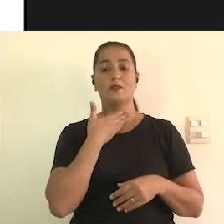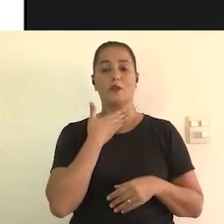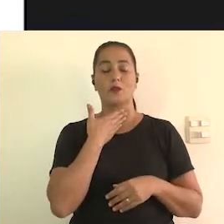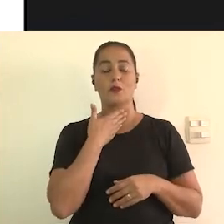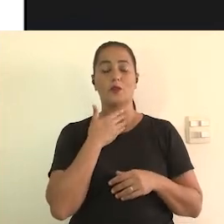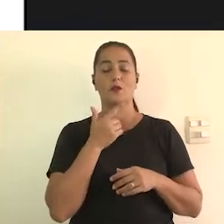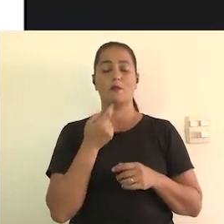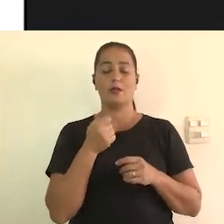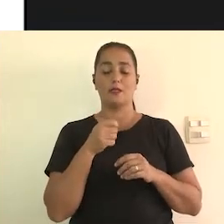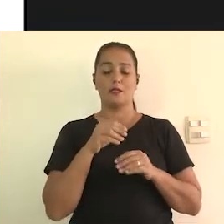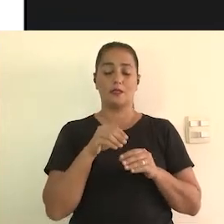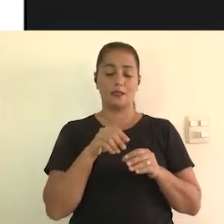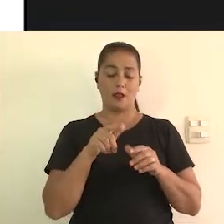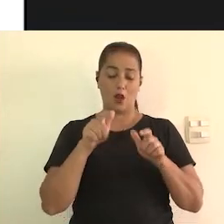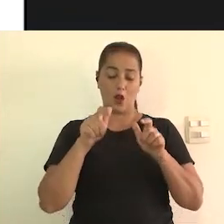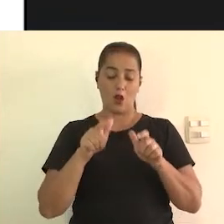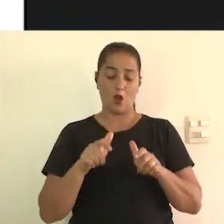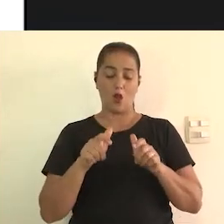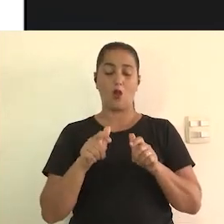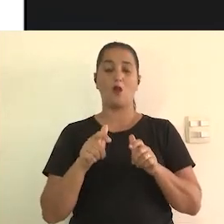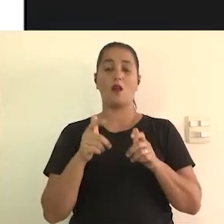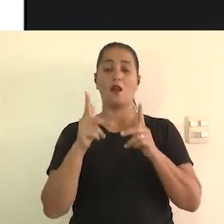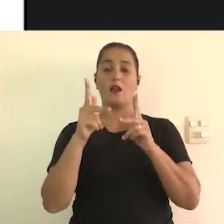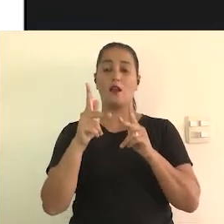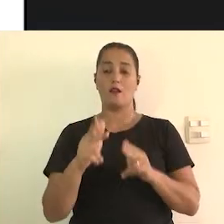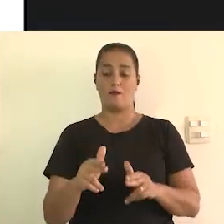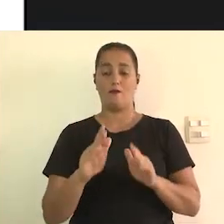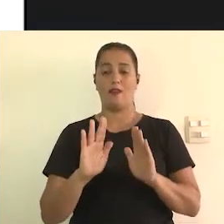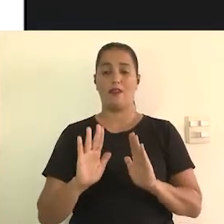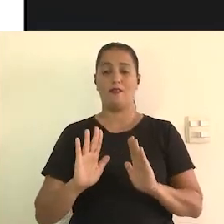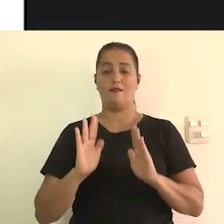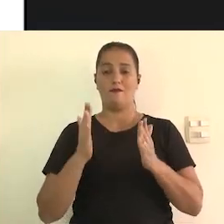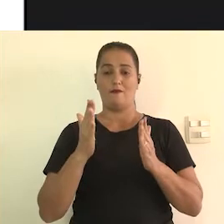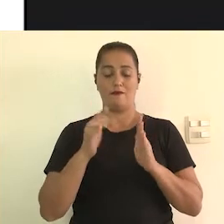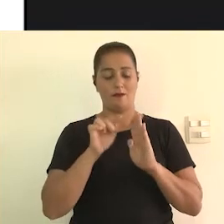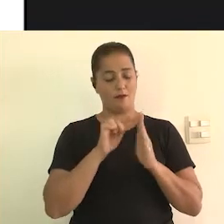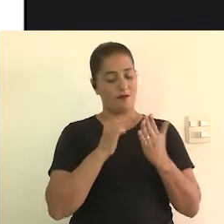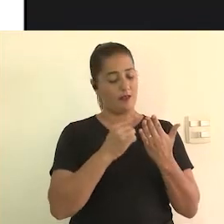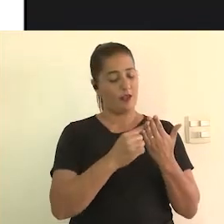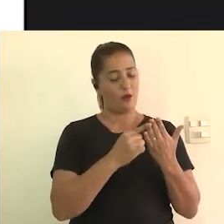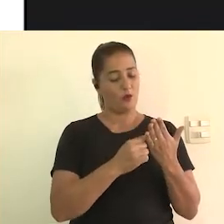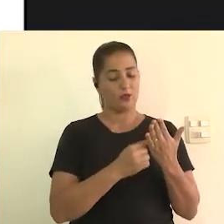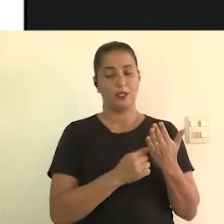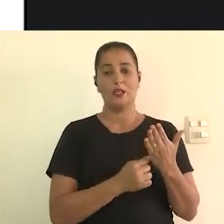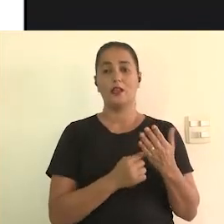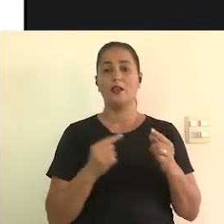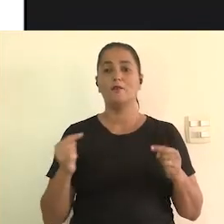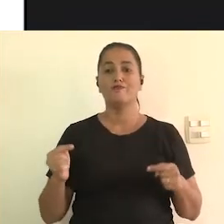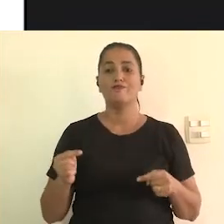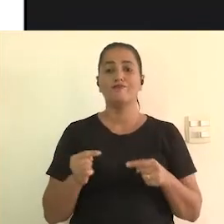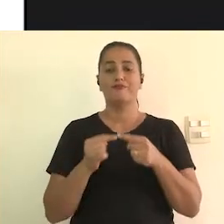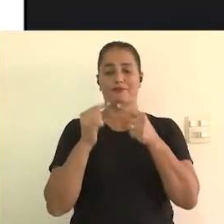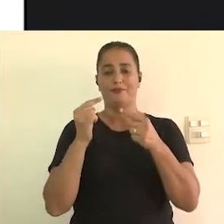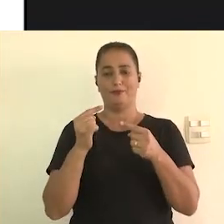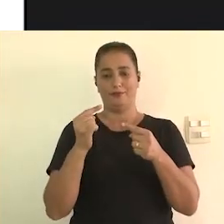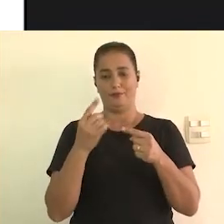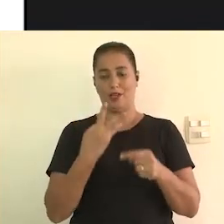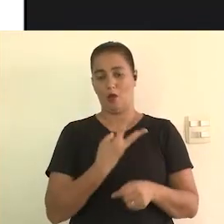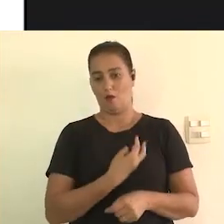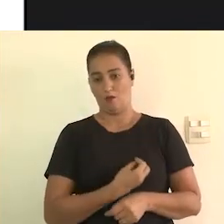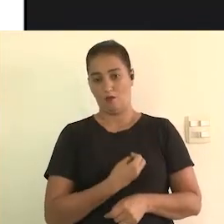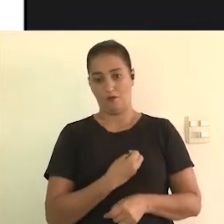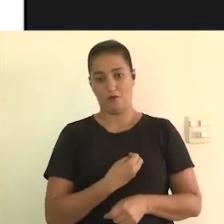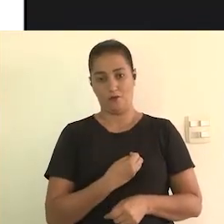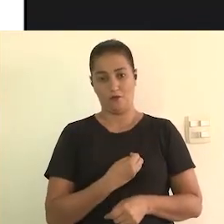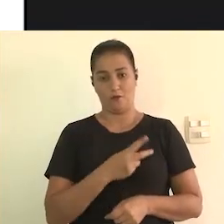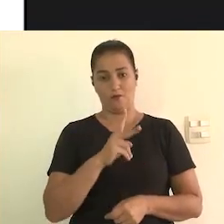aqui participando, esse narrador vai estar no local do evento, ele vai estar narrando